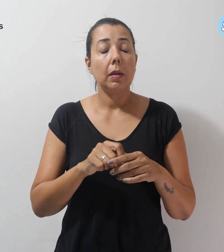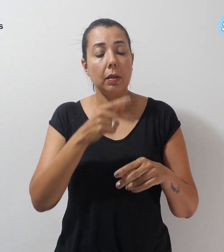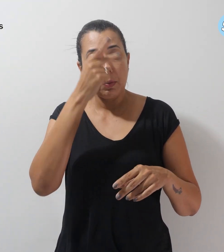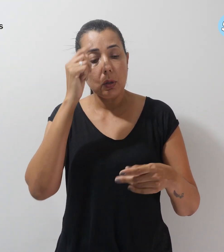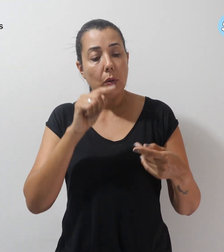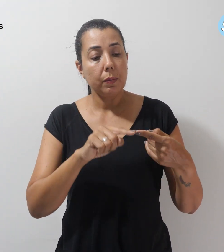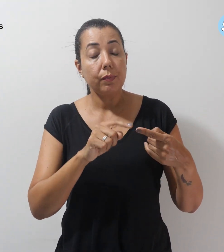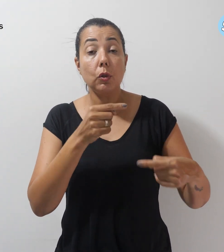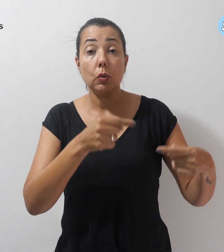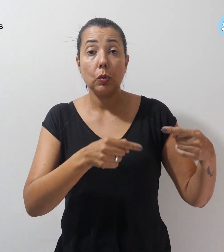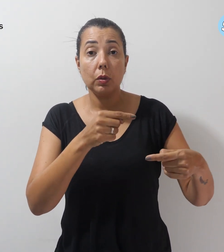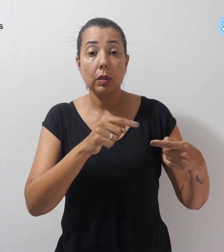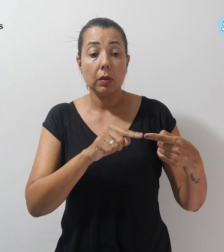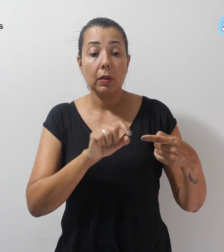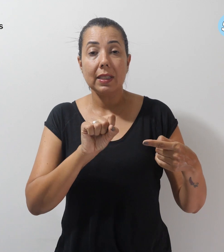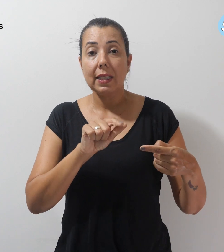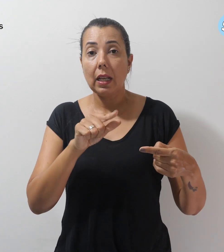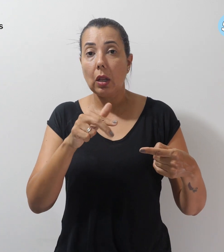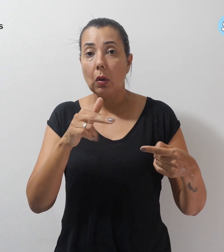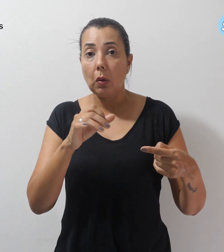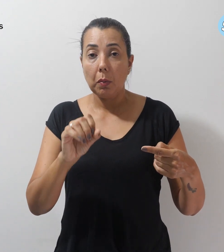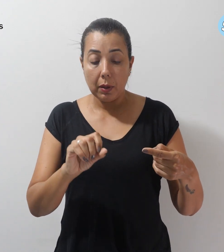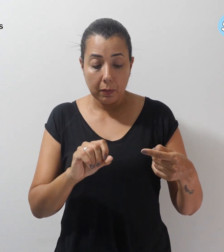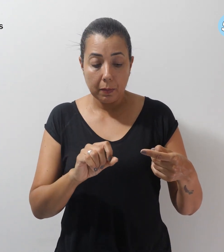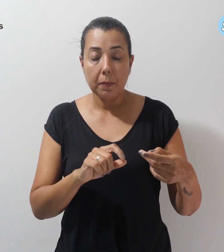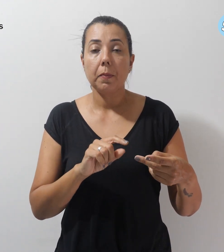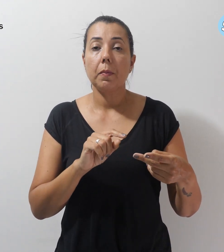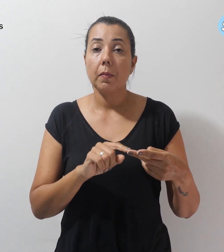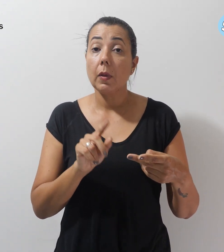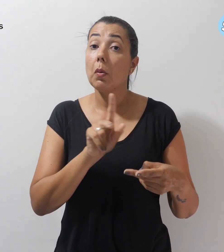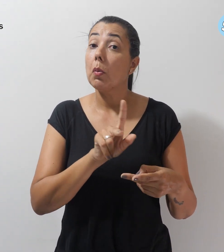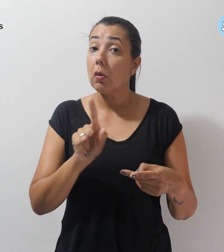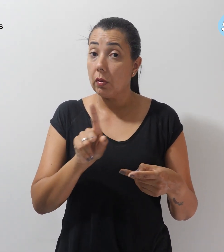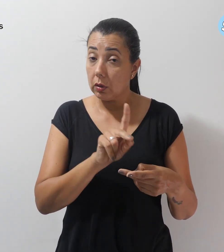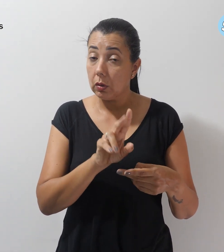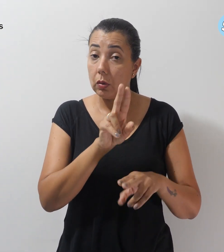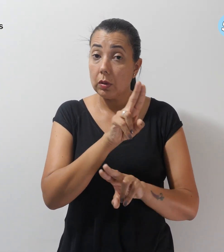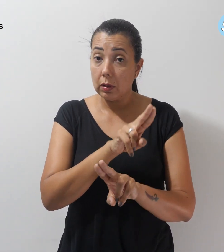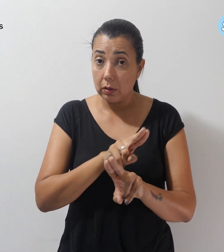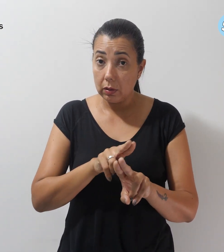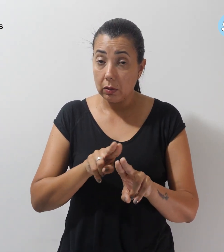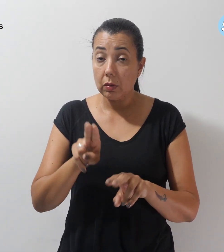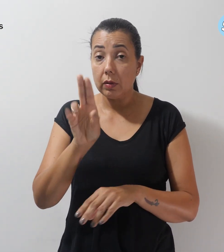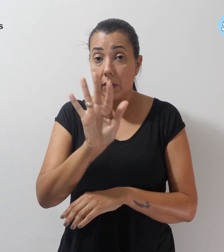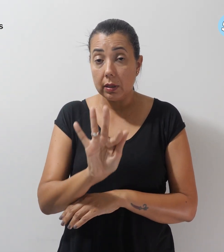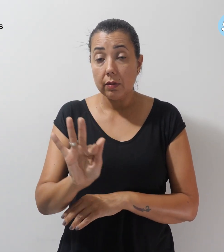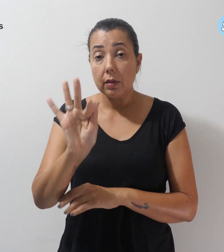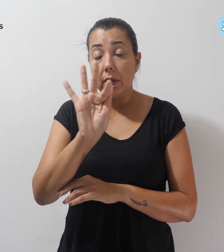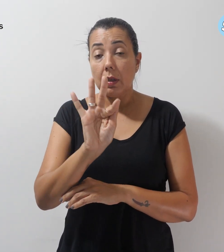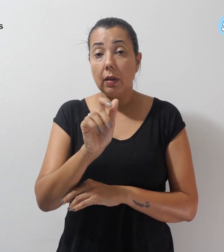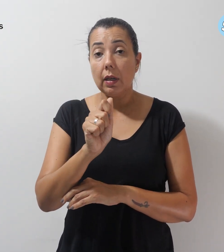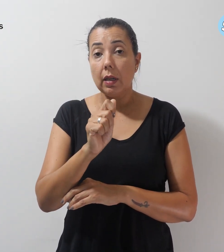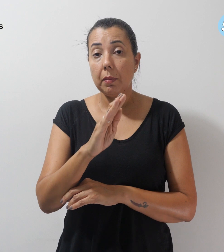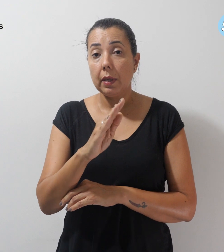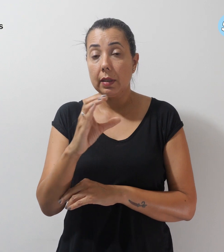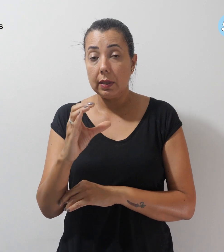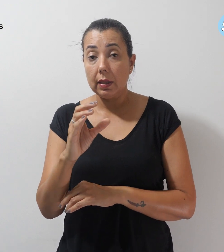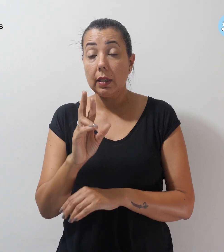debate Salomão Barros Chimenez, professor da Universidade Federal do ABC, representando